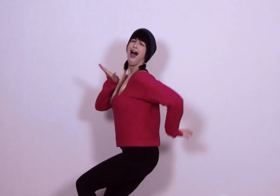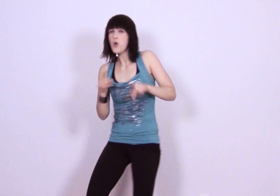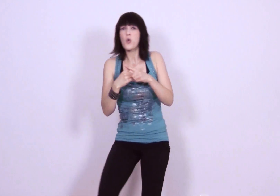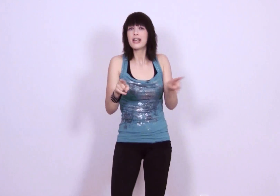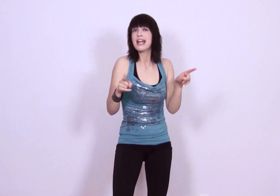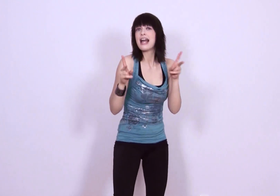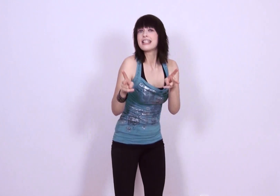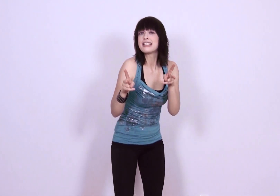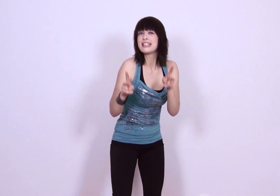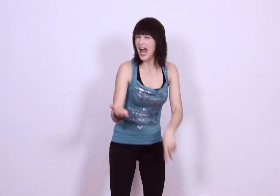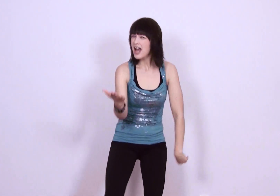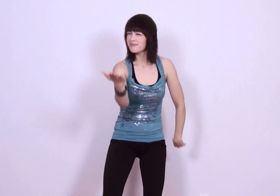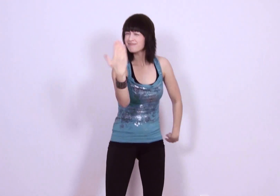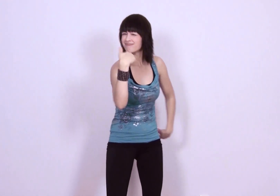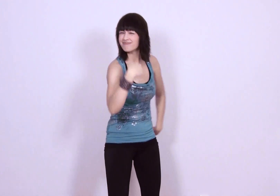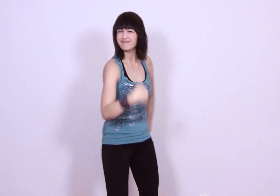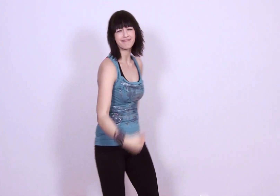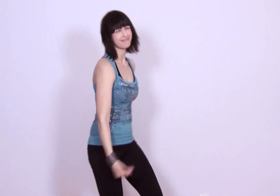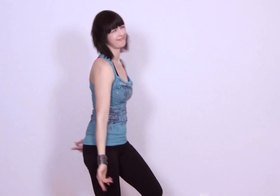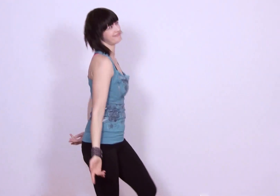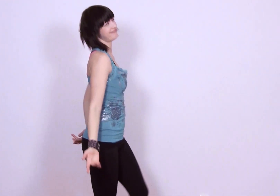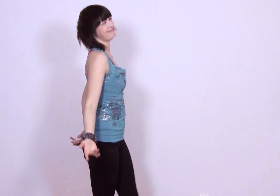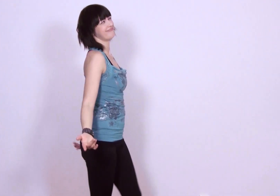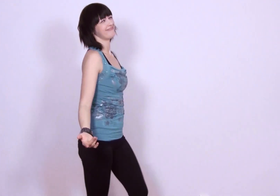Olika lekar, kom som du är